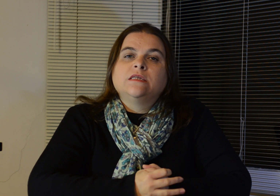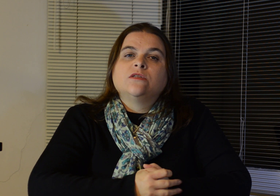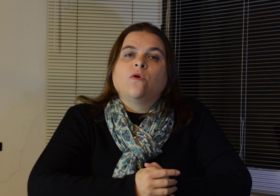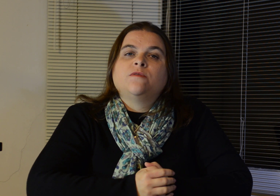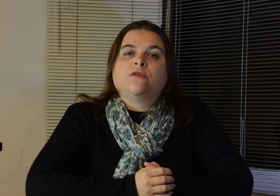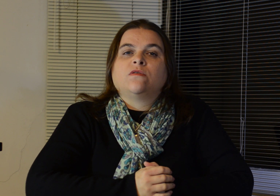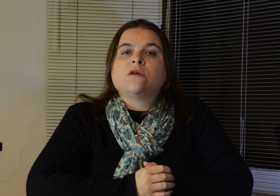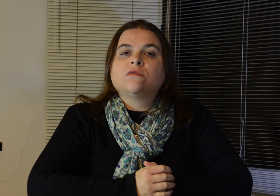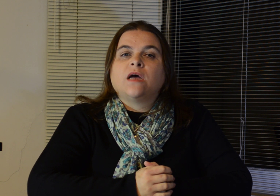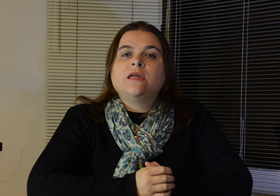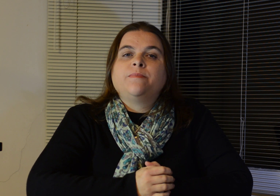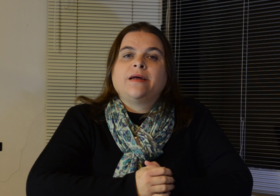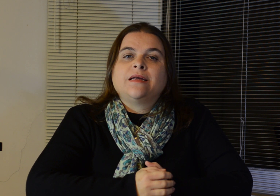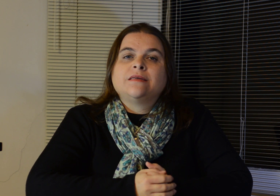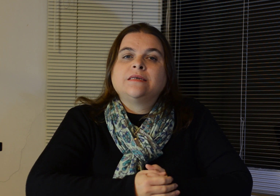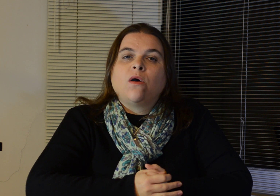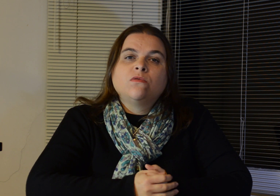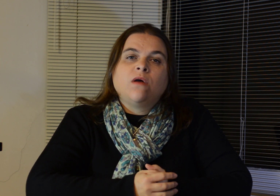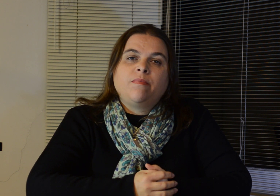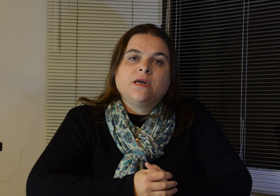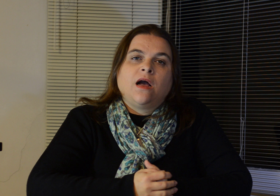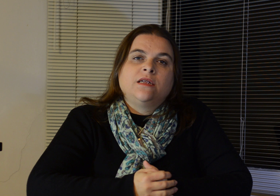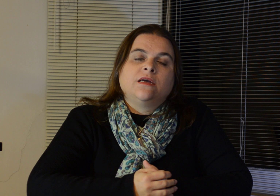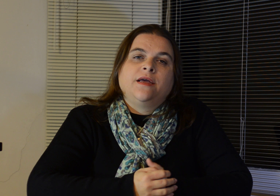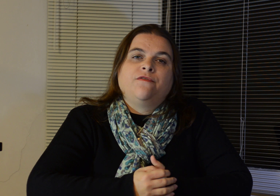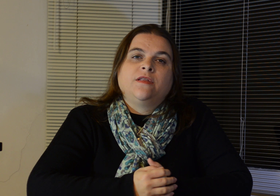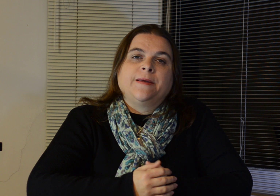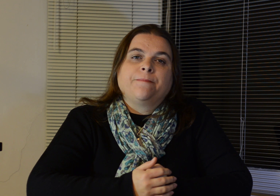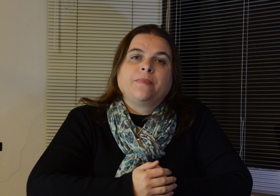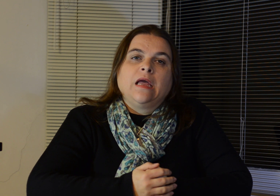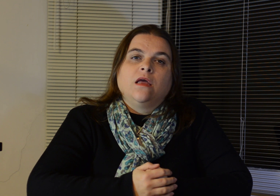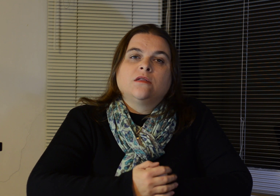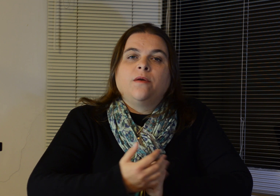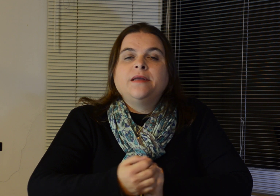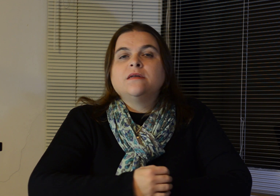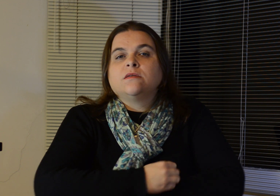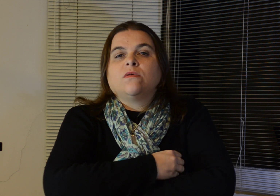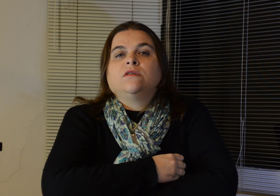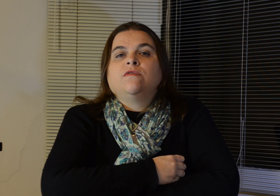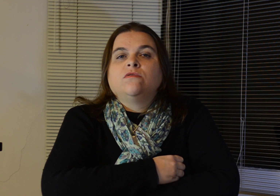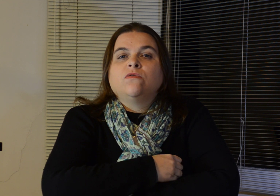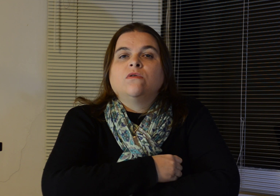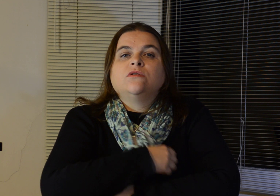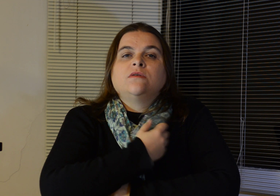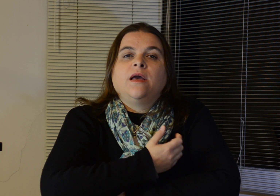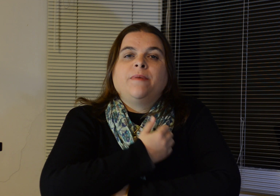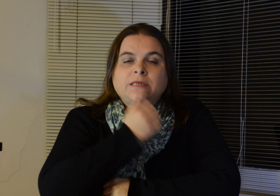ensinou as pessoas a usarem para elas se auto-aplicarem a EFT. Então a minha intenção com esse vídeo de hoje é passar